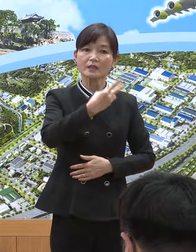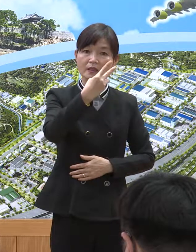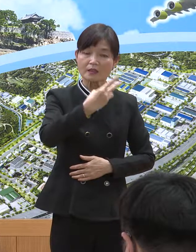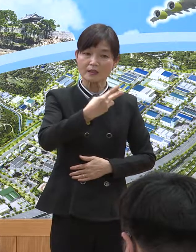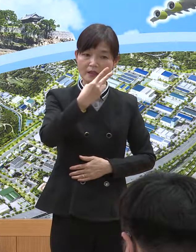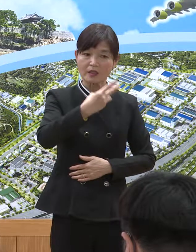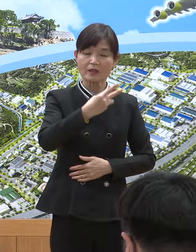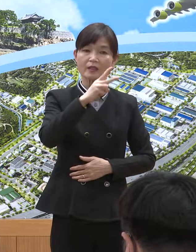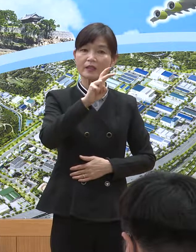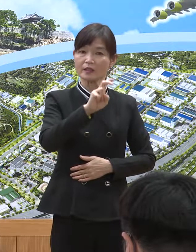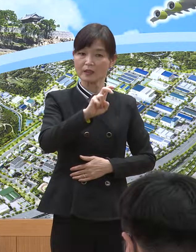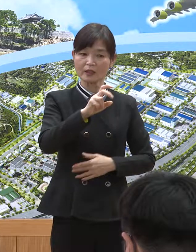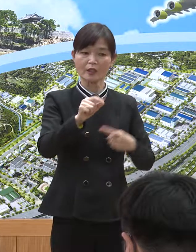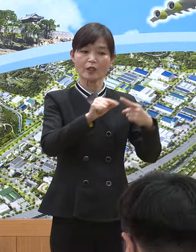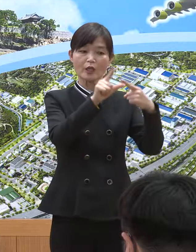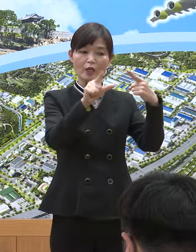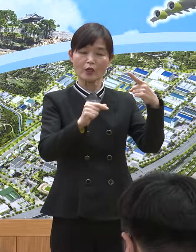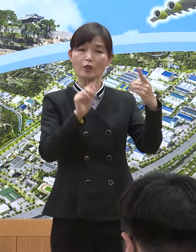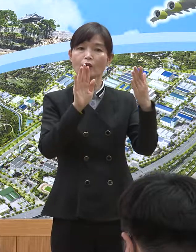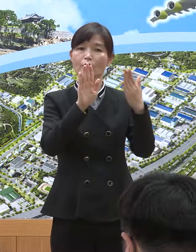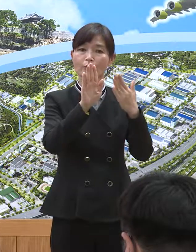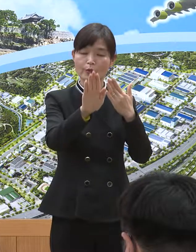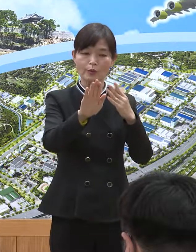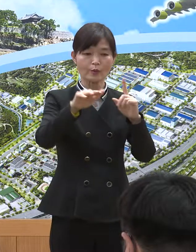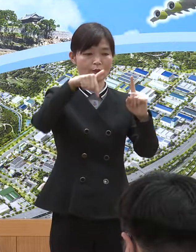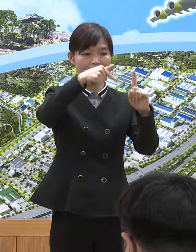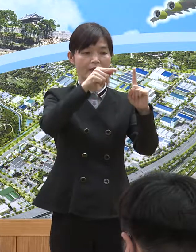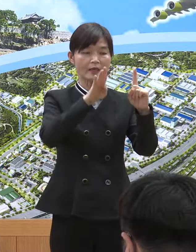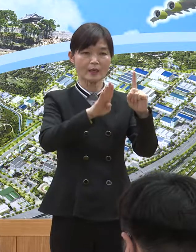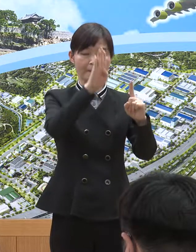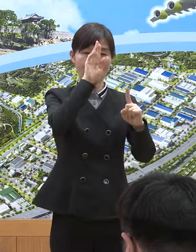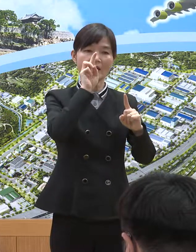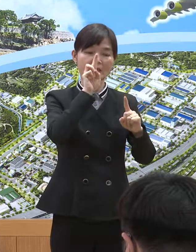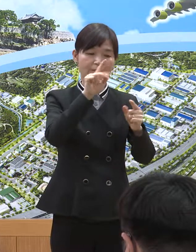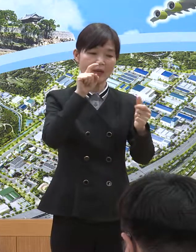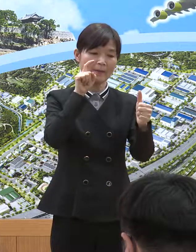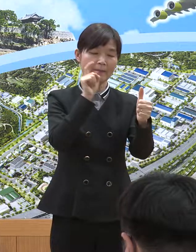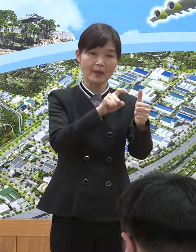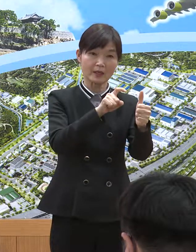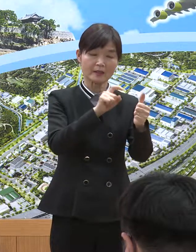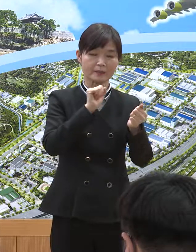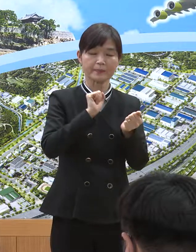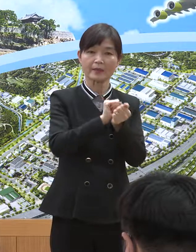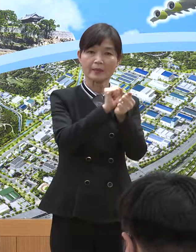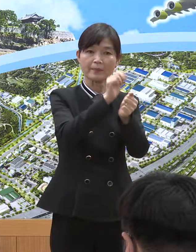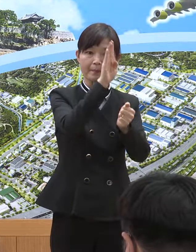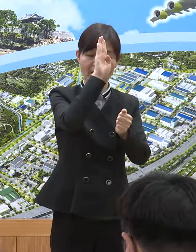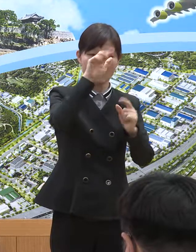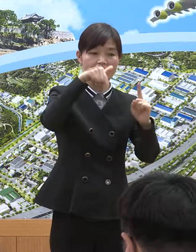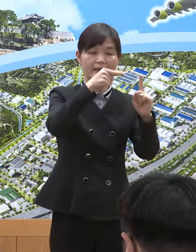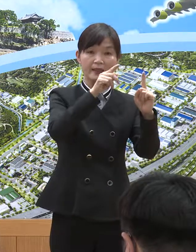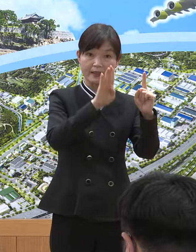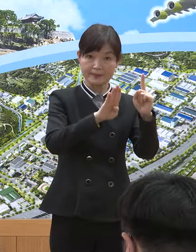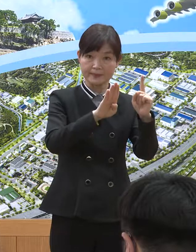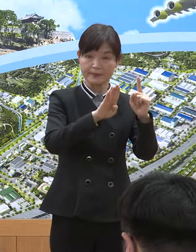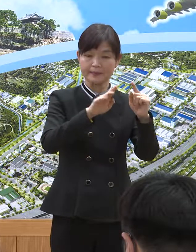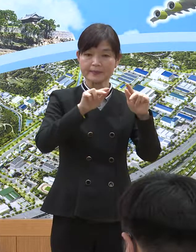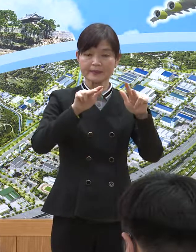2020년 1월 이후 1급 감염병으로 관리되던 코로나19가